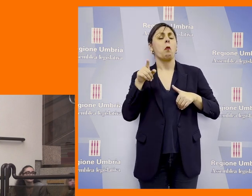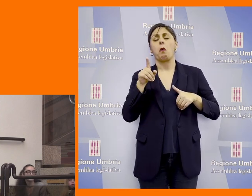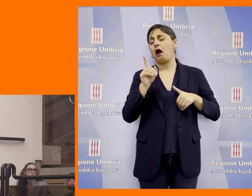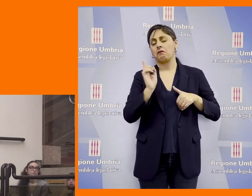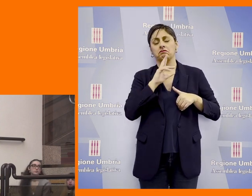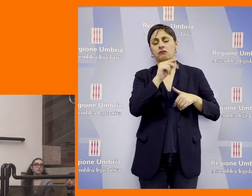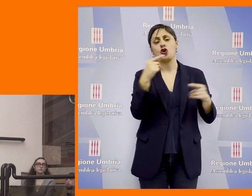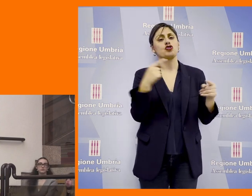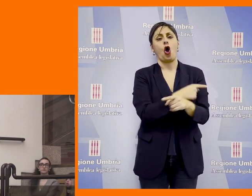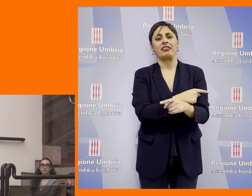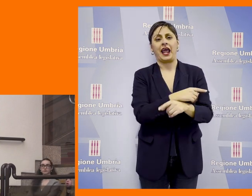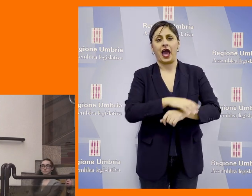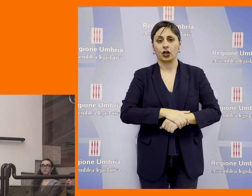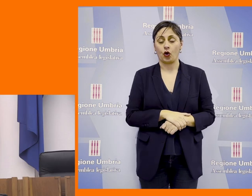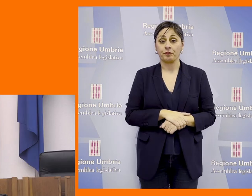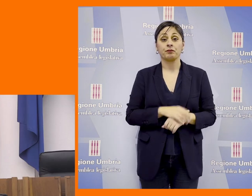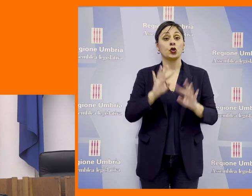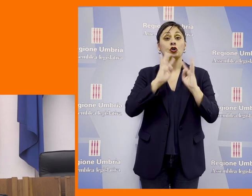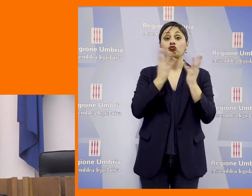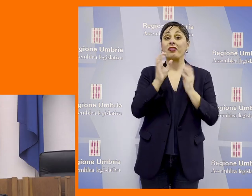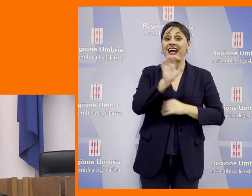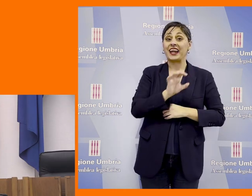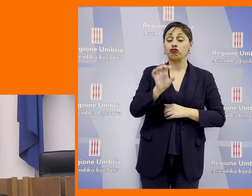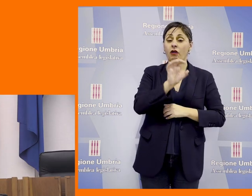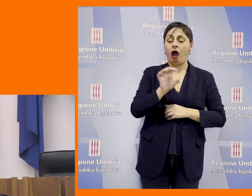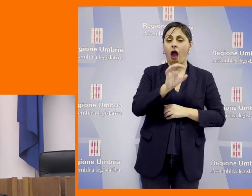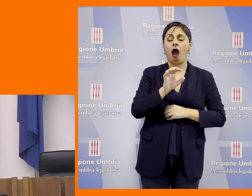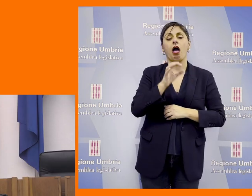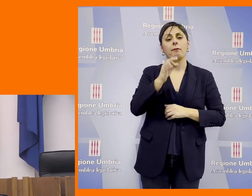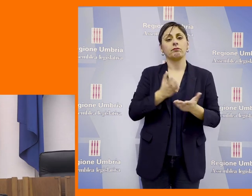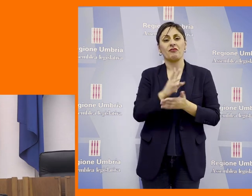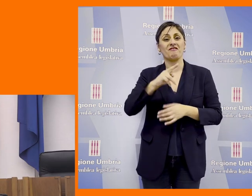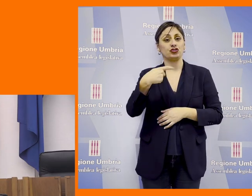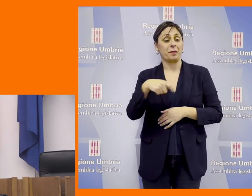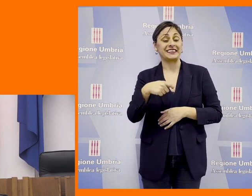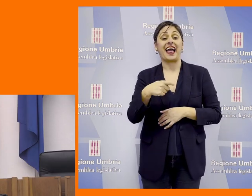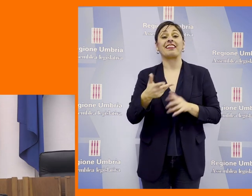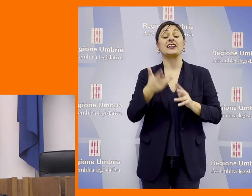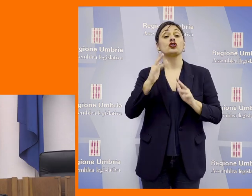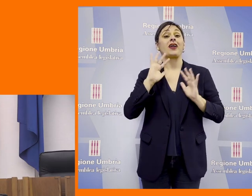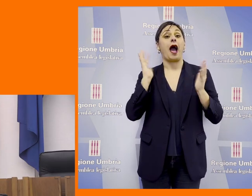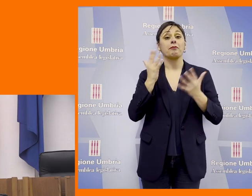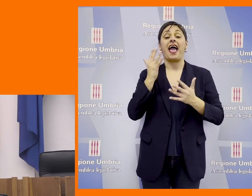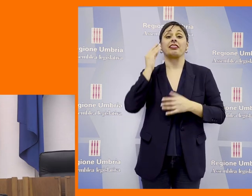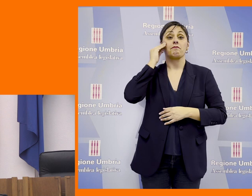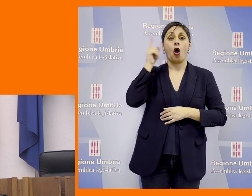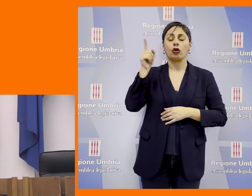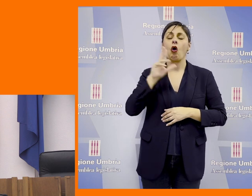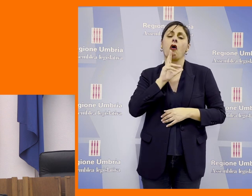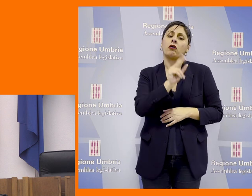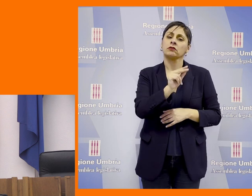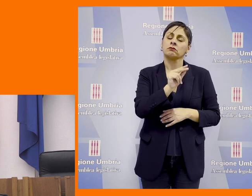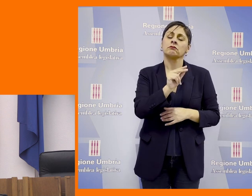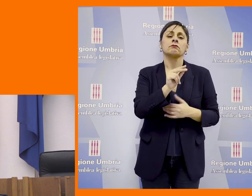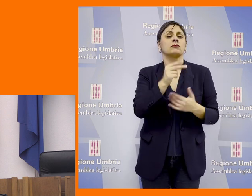5 Stelle ha espresso voto contrario la giunta regionale attraverso il vice presidente assessore all'ambiente Roberto Morroni ha